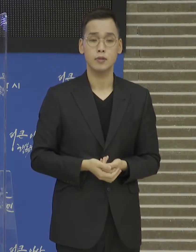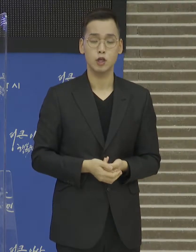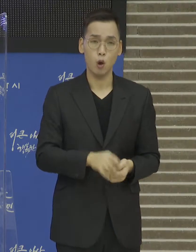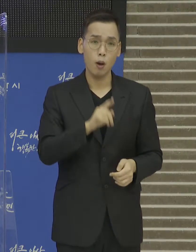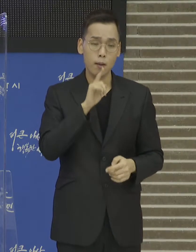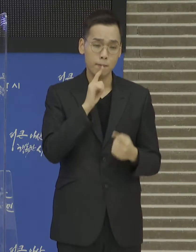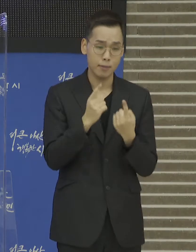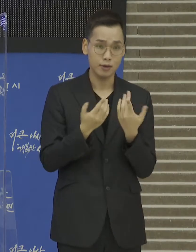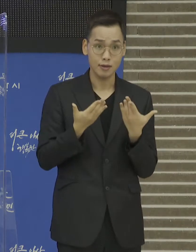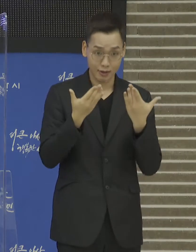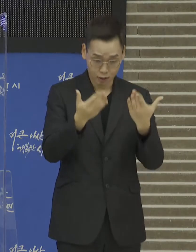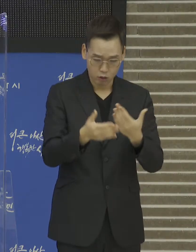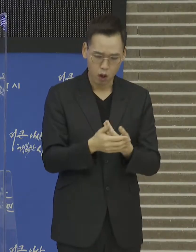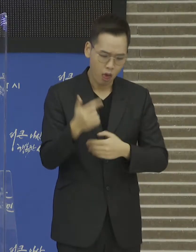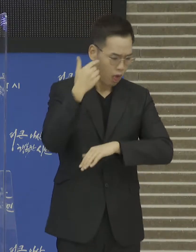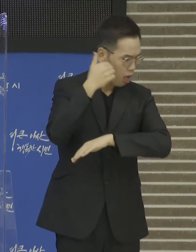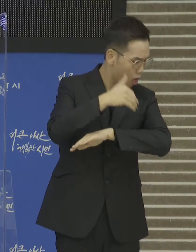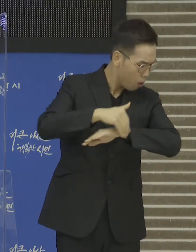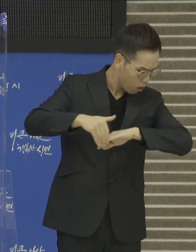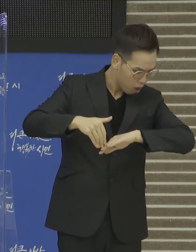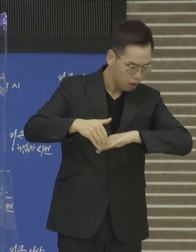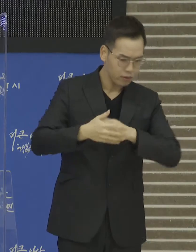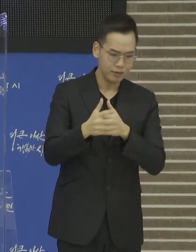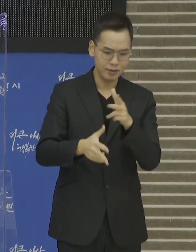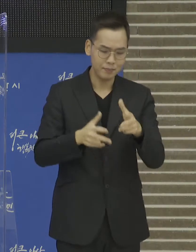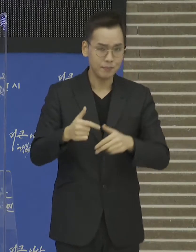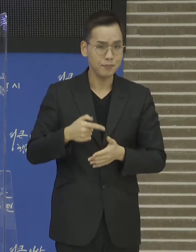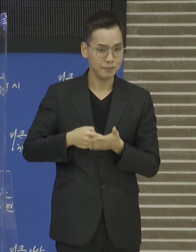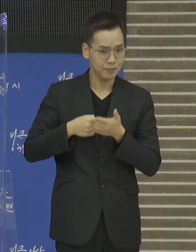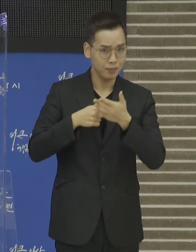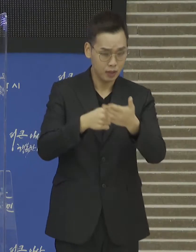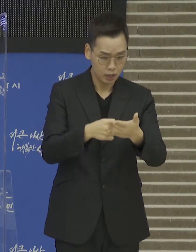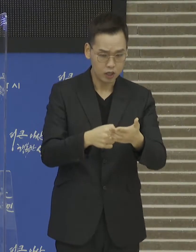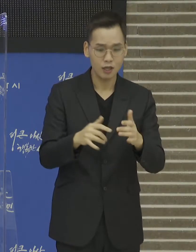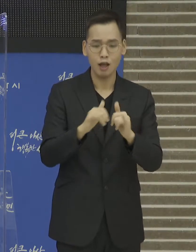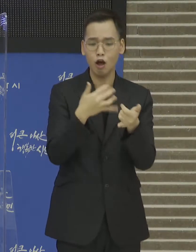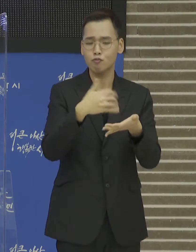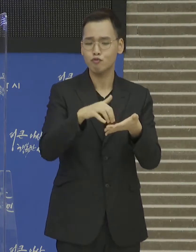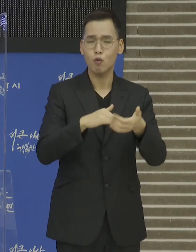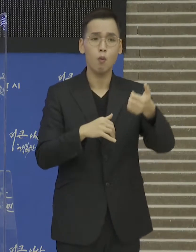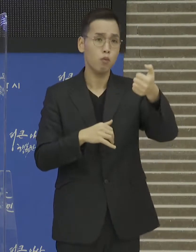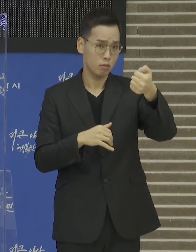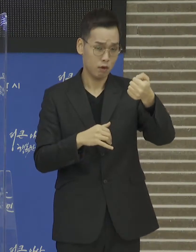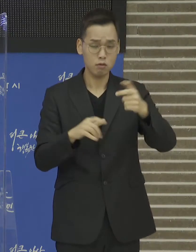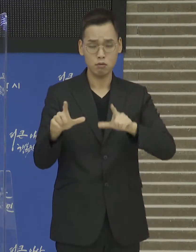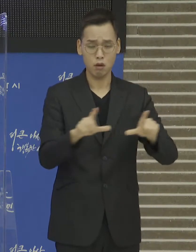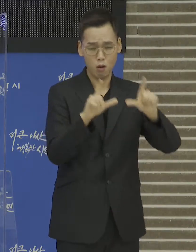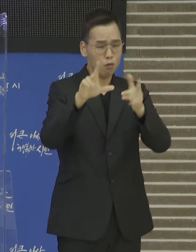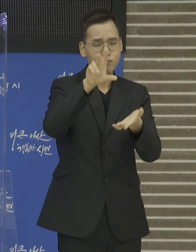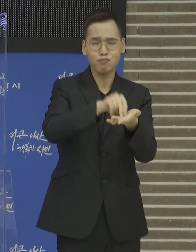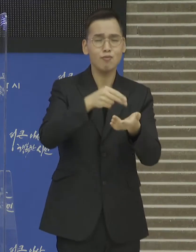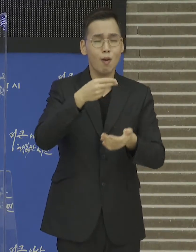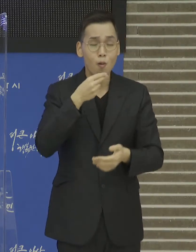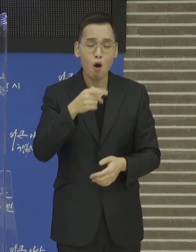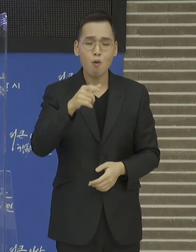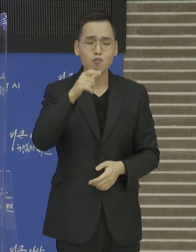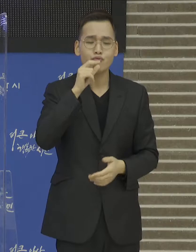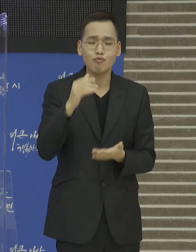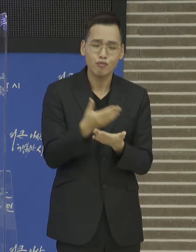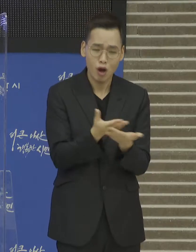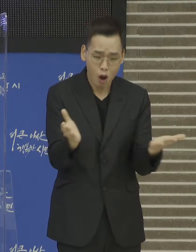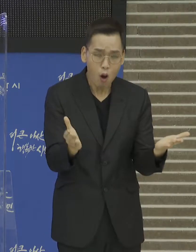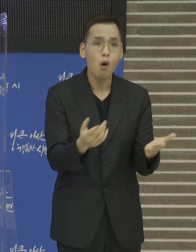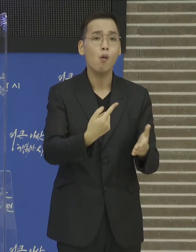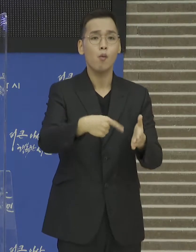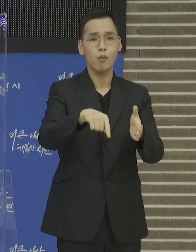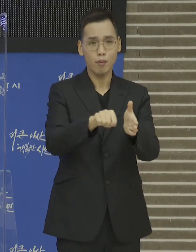말씀드린 주요 계획 수립과 사업 추진을 통해 50만 자족도시 건설을 위한 안정적인 수돗물 공급체계 구축